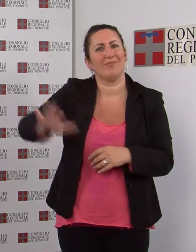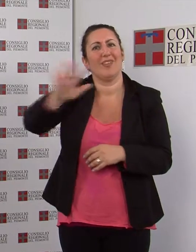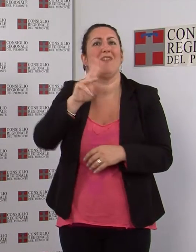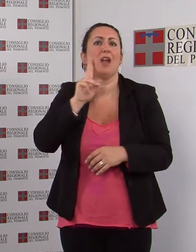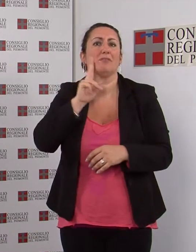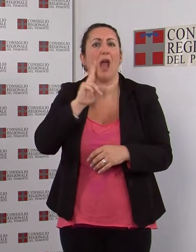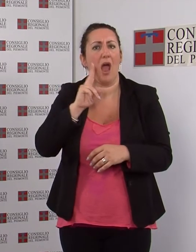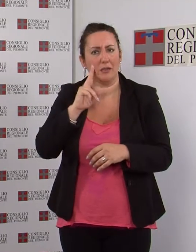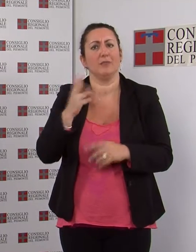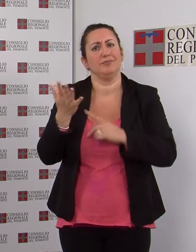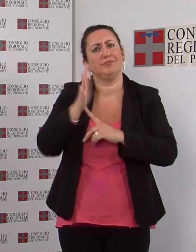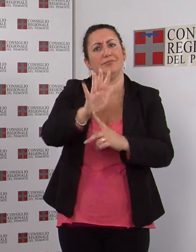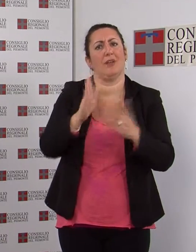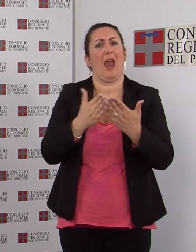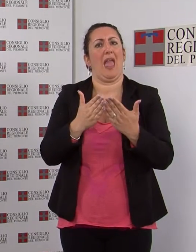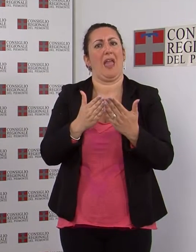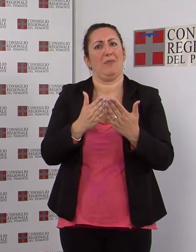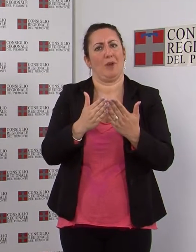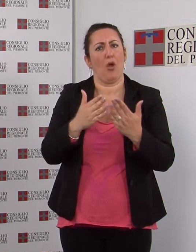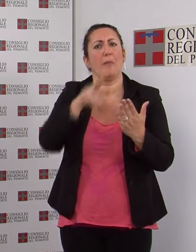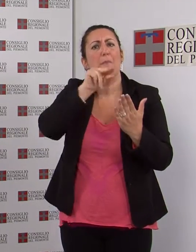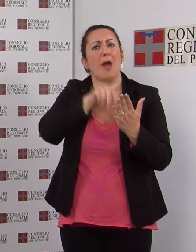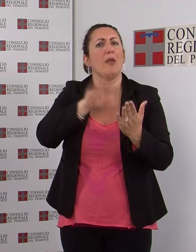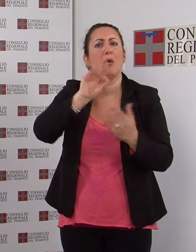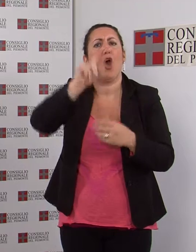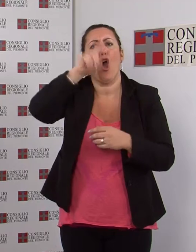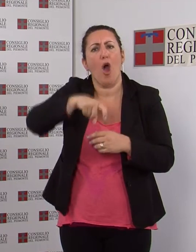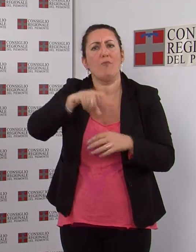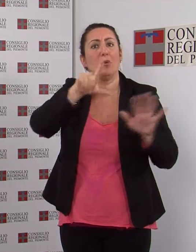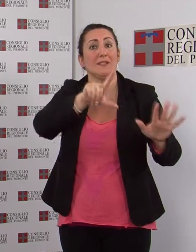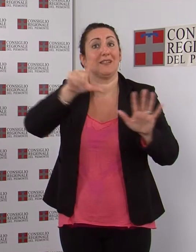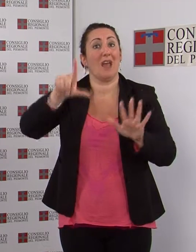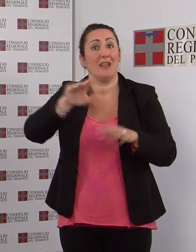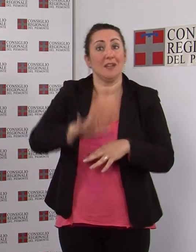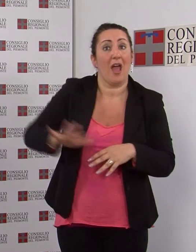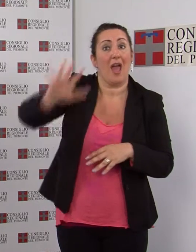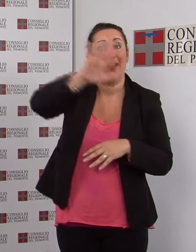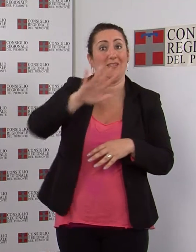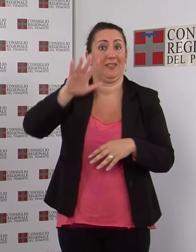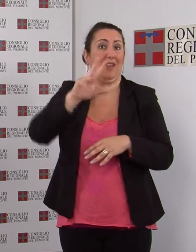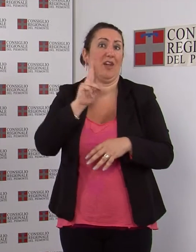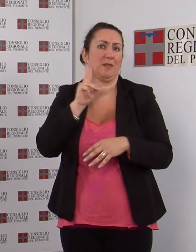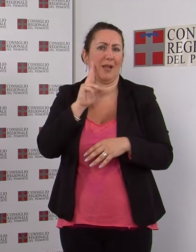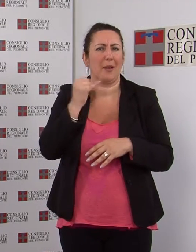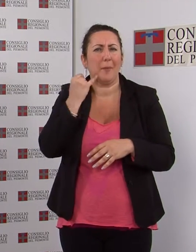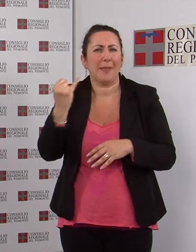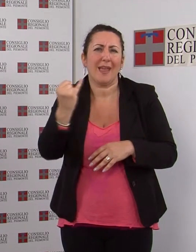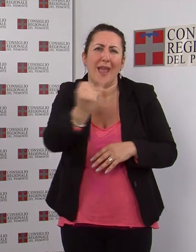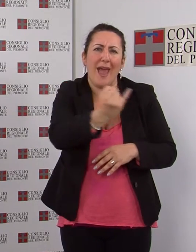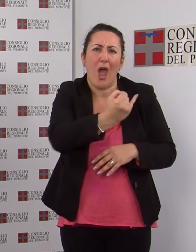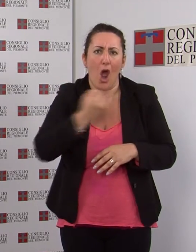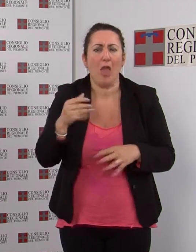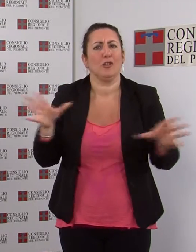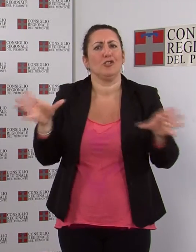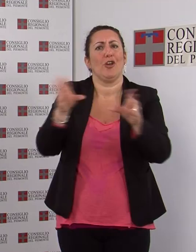libro dedicato ai comuni del VCO. 77 comuni, per lo più di piccole dimensioni, una popolazione di circa 163.000